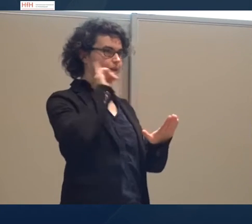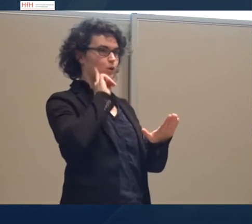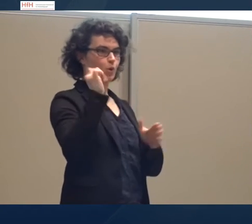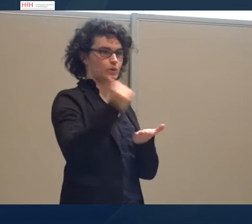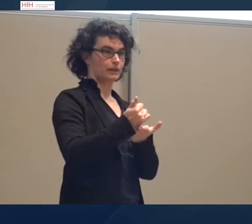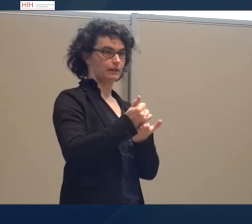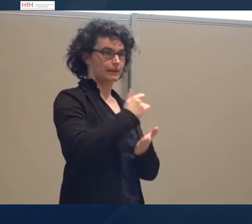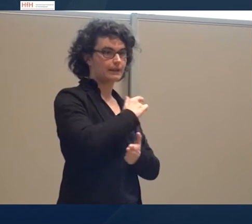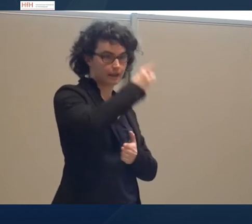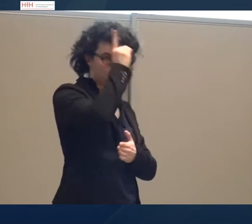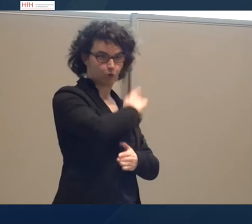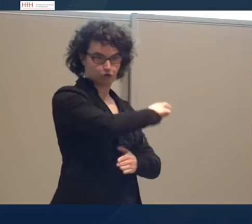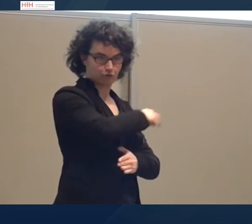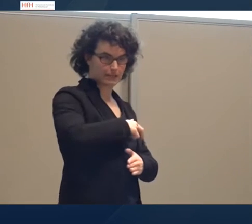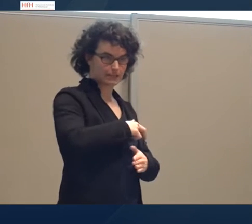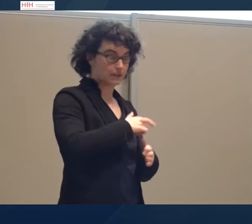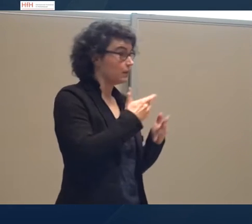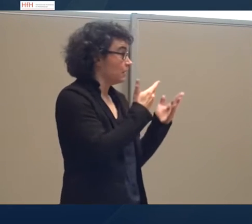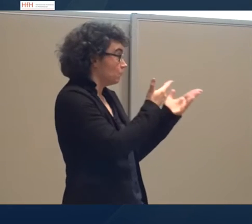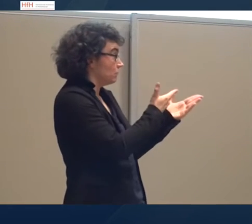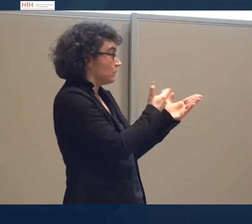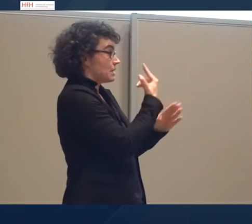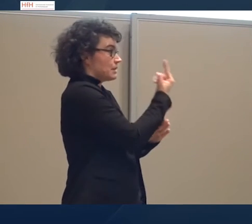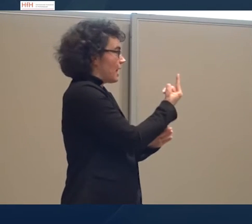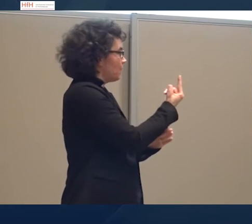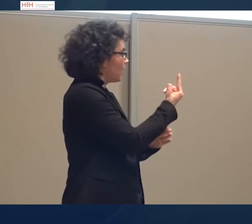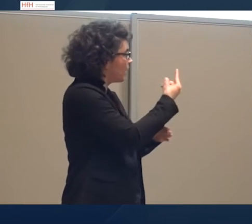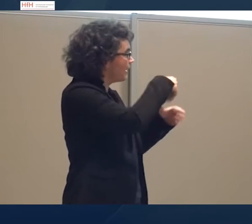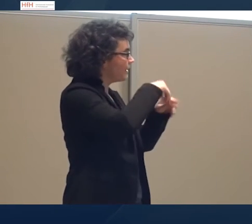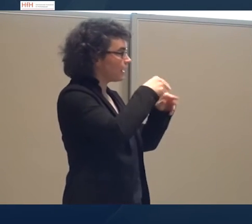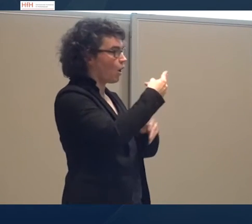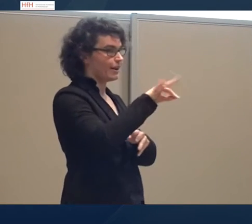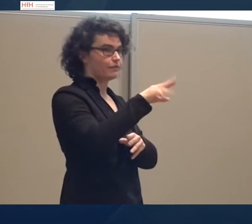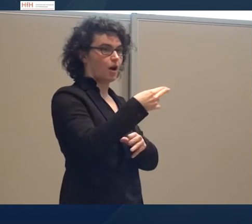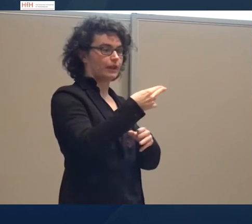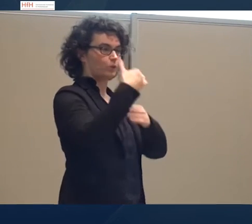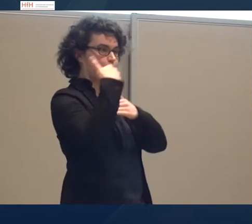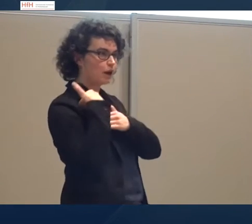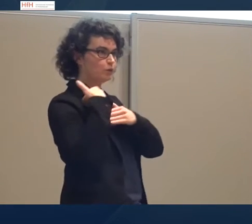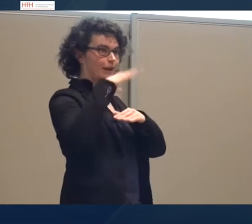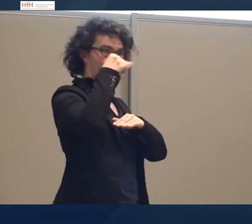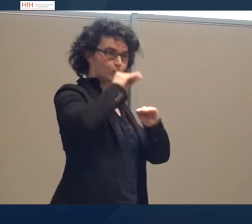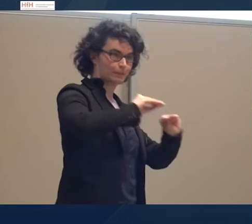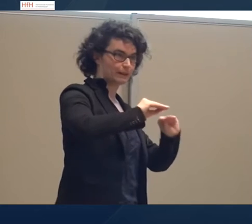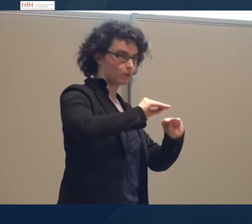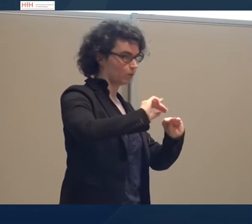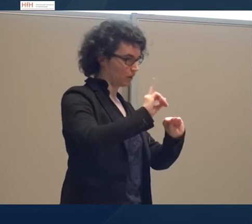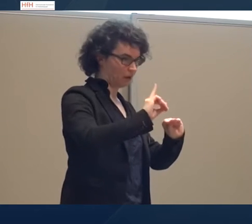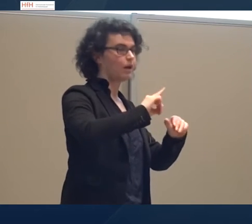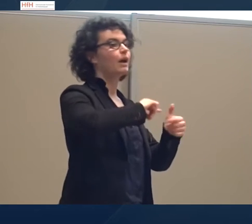Deutschschweiz. Sie fördert in der HFH nicht nur die Ausbildung, sondern in der Forschung auch die